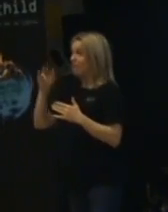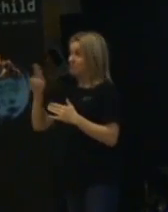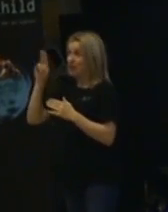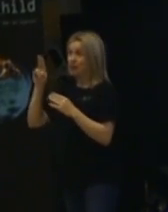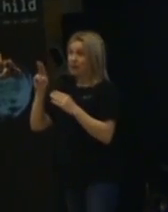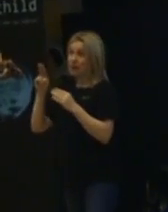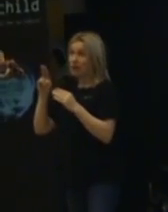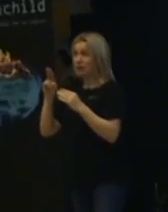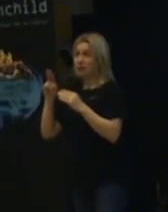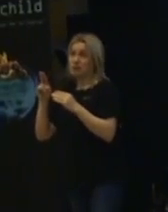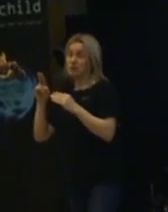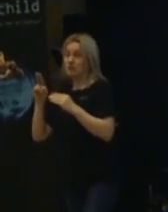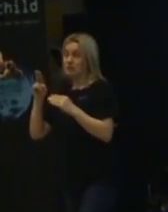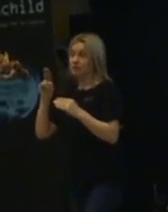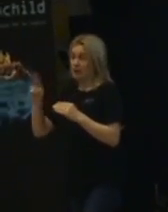Pedagogkollegiet.